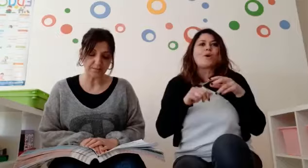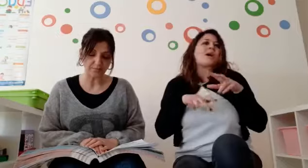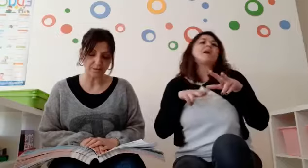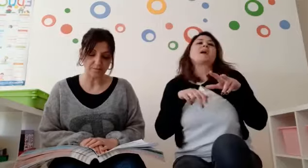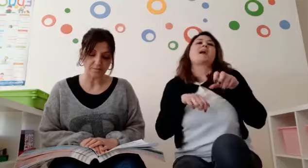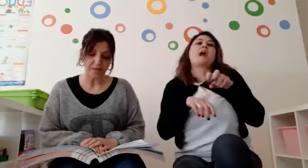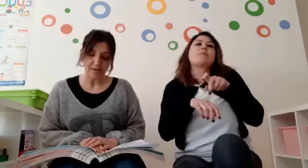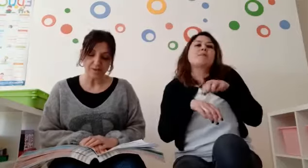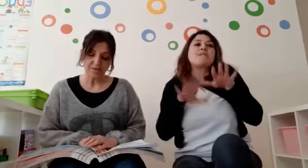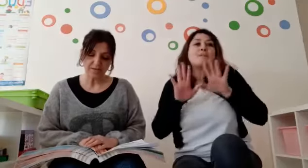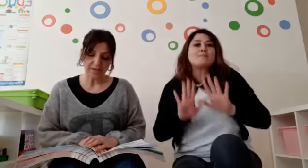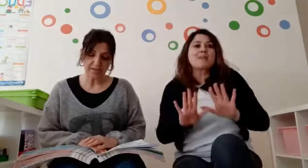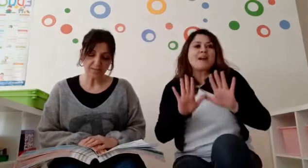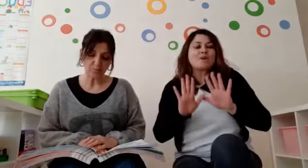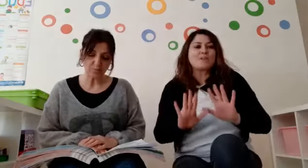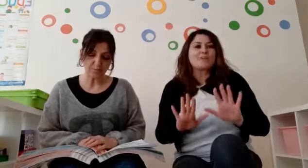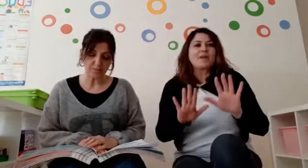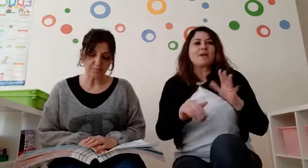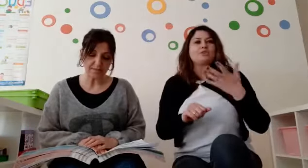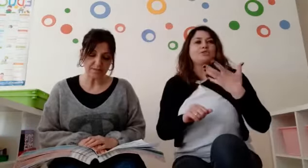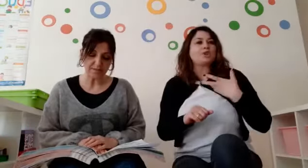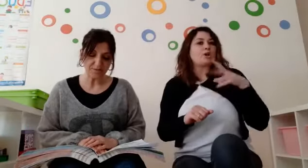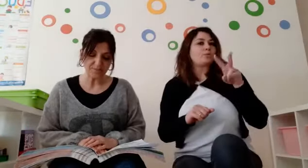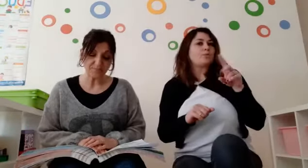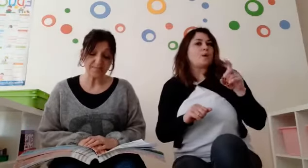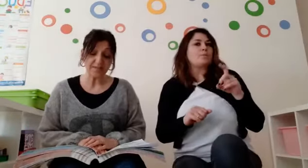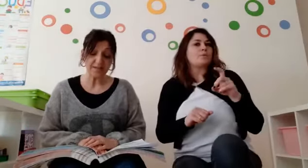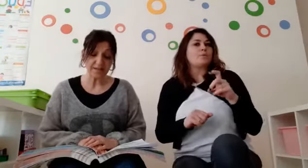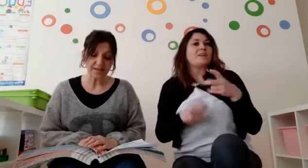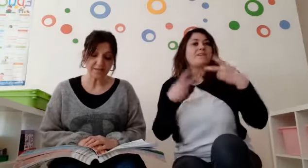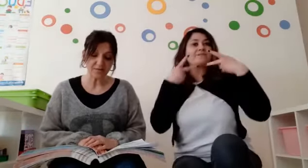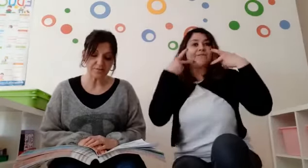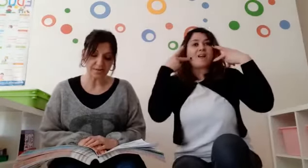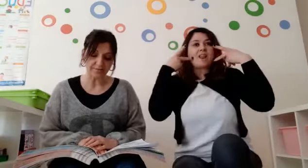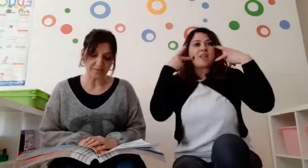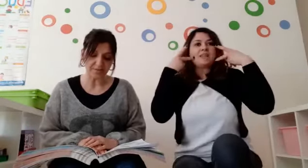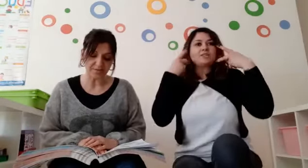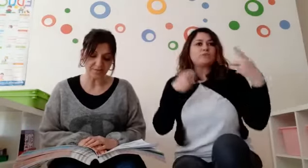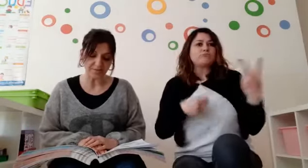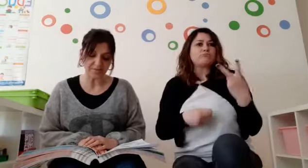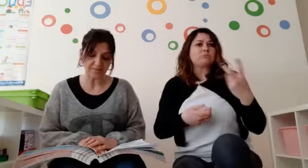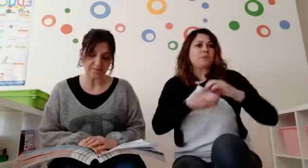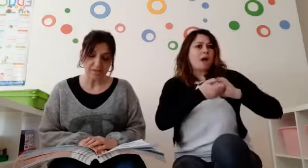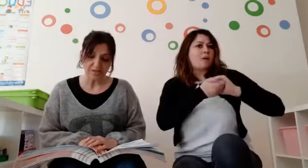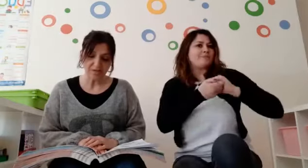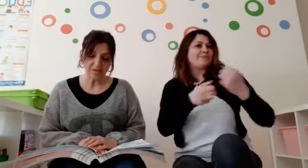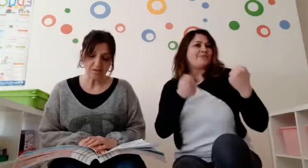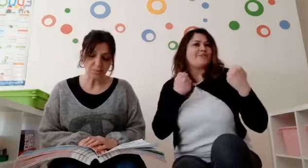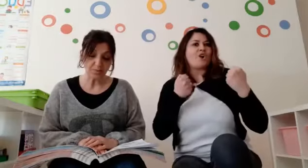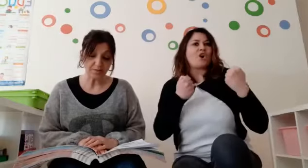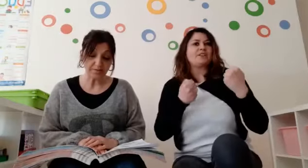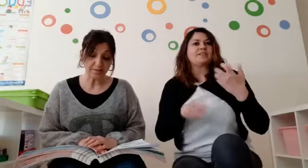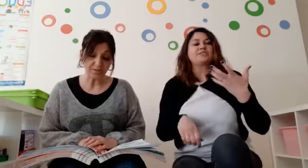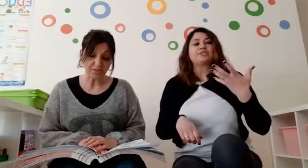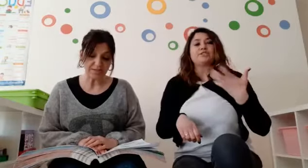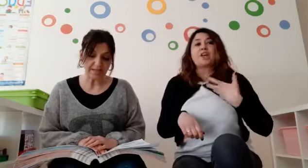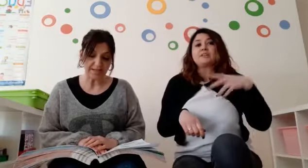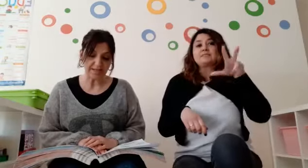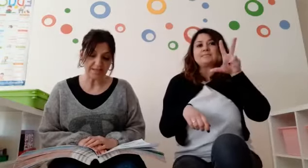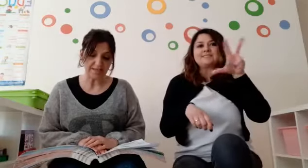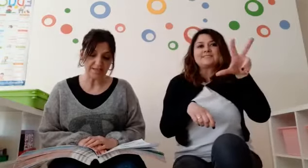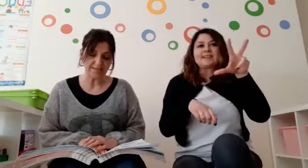soppiatto. C'erano due bruchi felici che erano grandi amici. C'erano pure tre